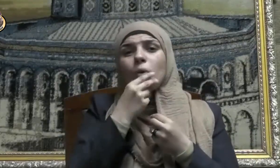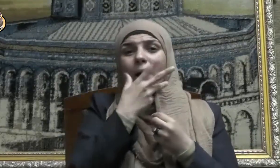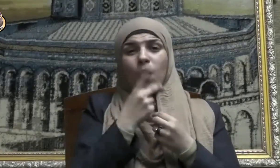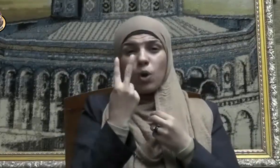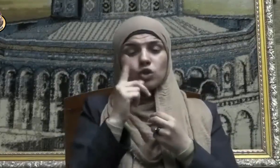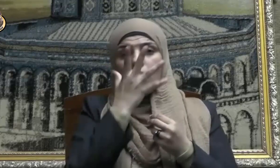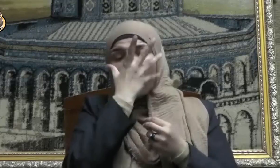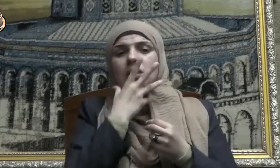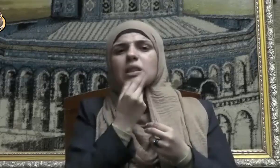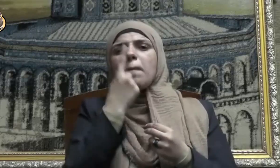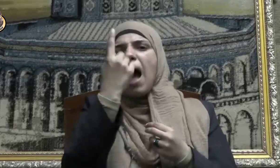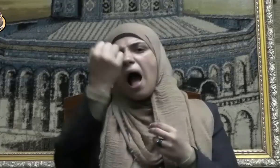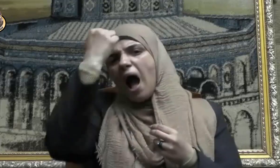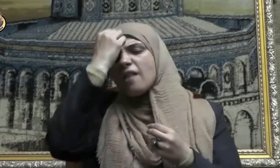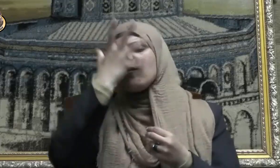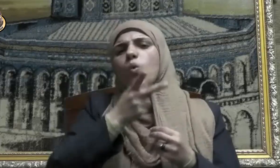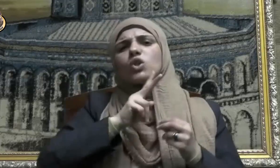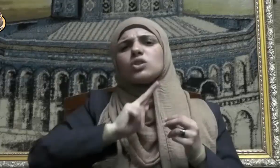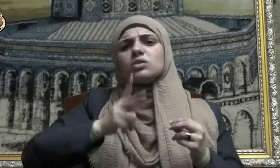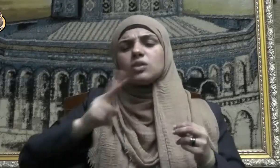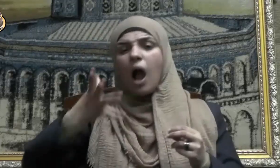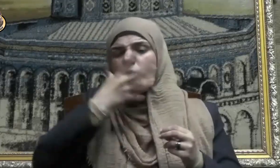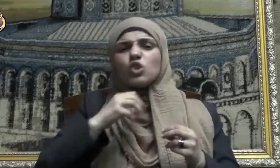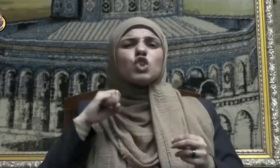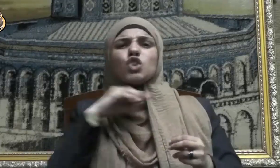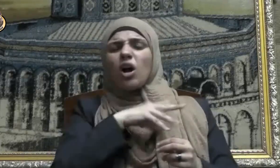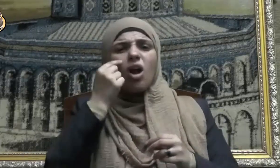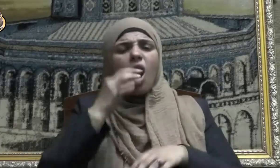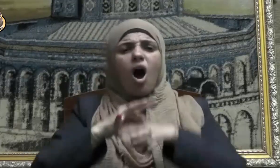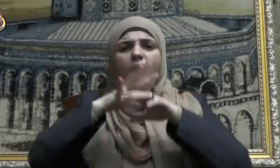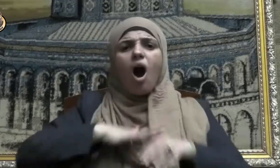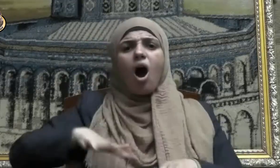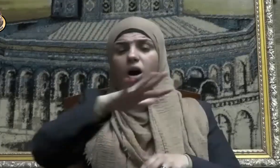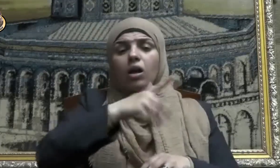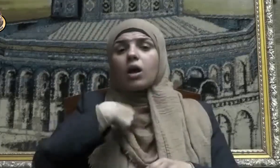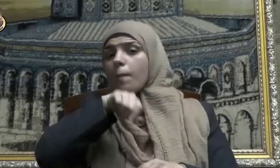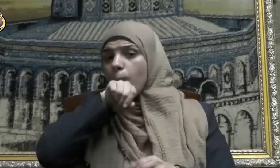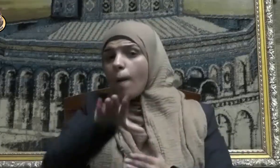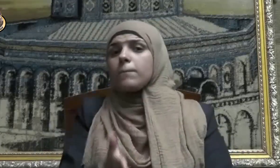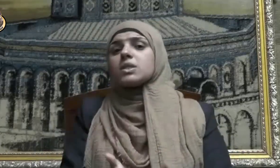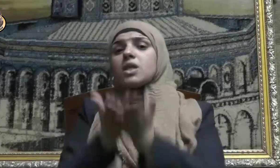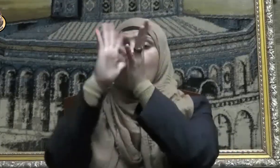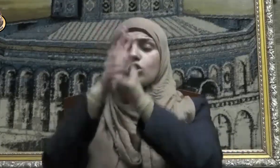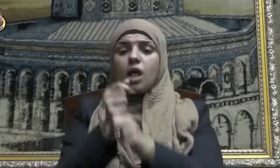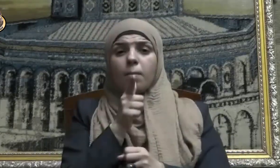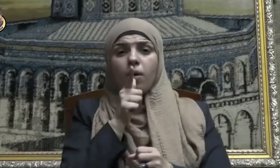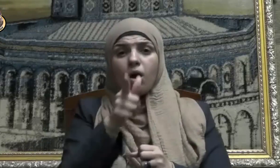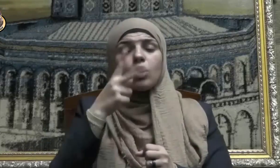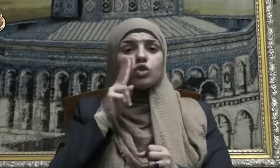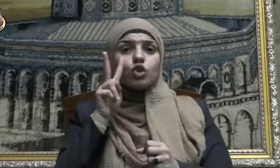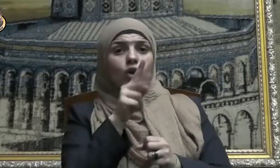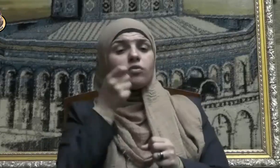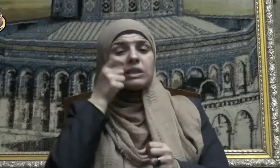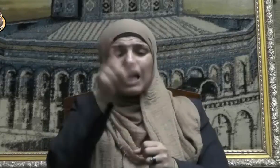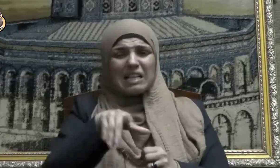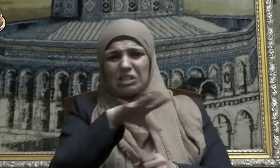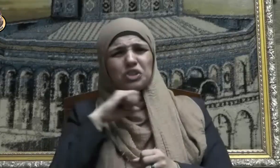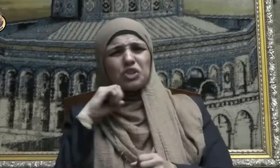وهم شرار الخلق قال صلى الله عليه وسلم تجدون شر الناس ذا الوجهين